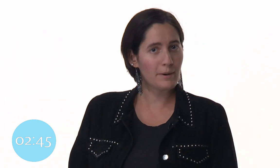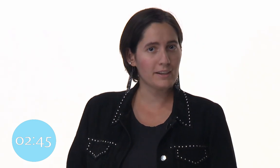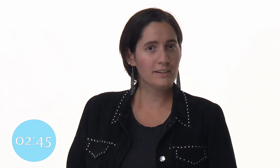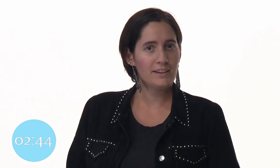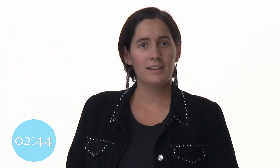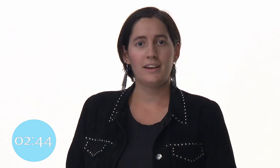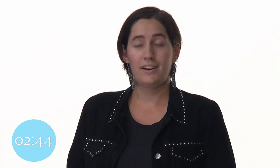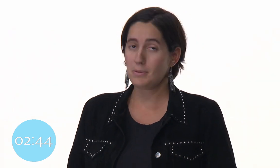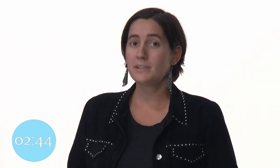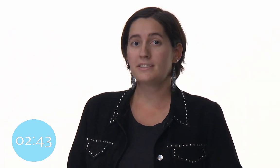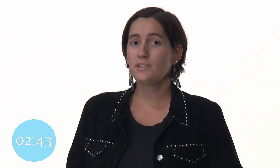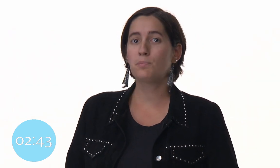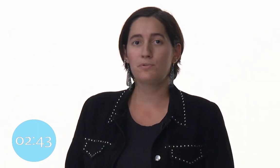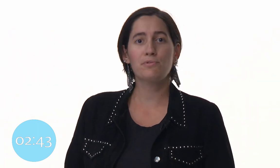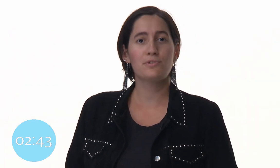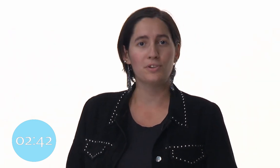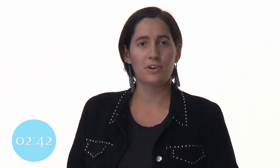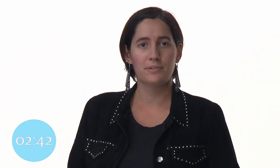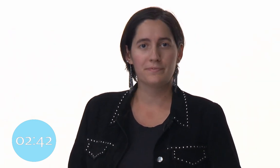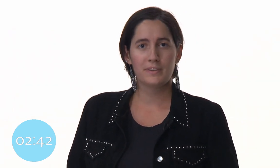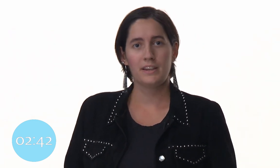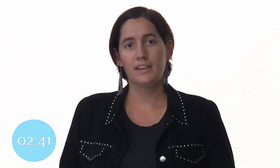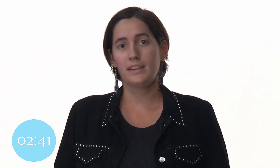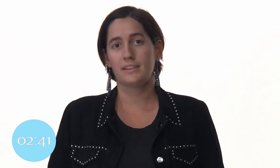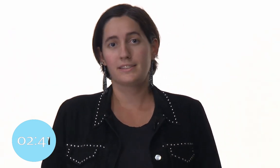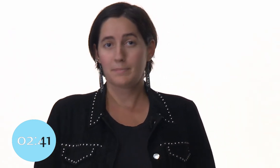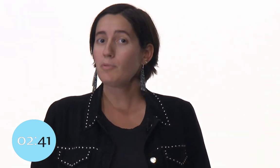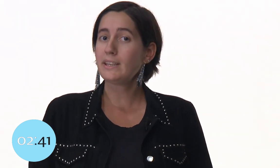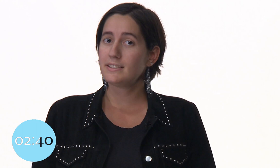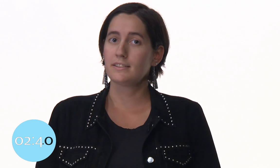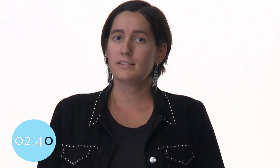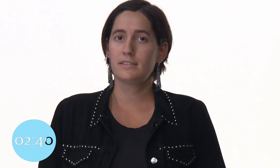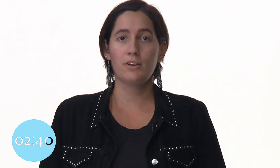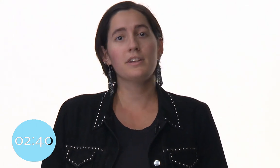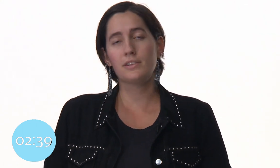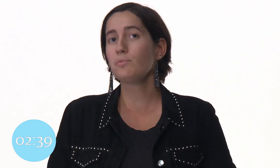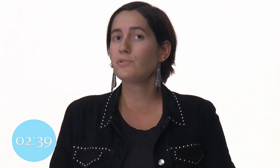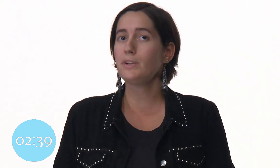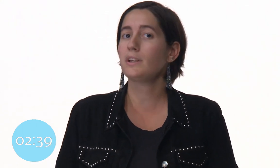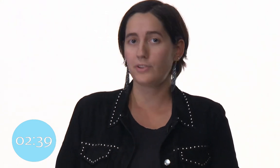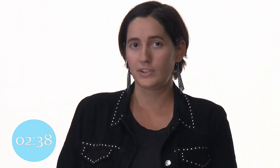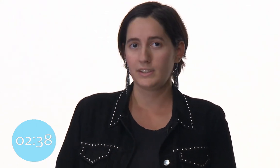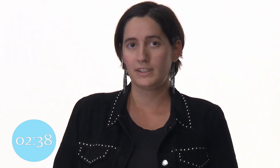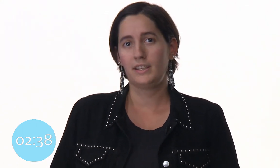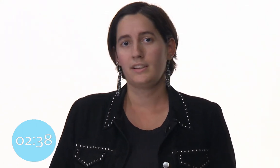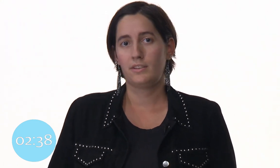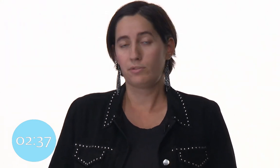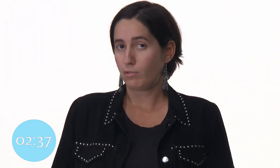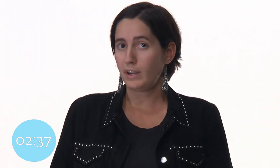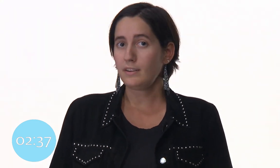parler, alors même qu'il s'agit de pollution sonore. Et ce n'est pas moi qui le dit, c'est l'Organisation Mondiale de la Santé. Selon elle,